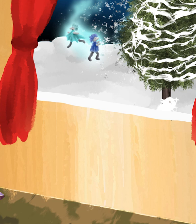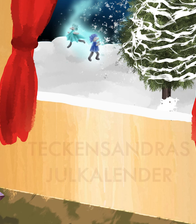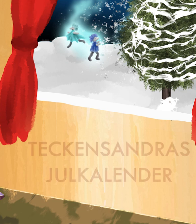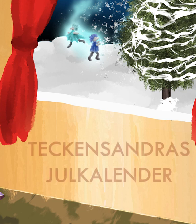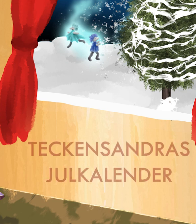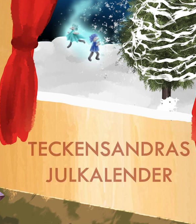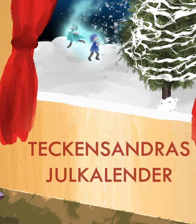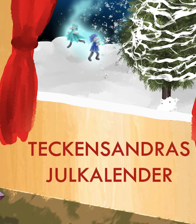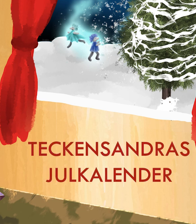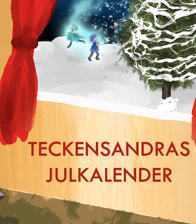Svante Svante